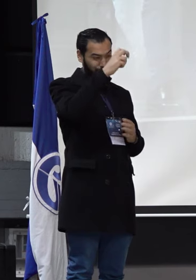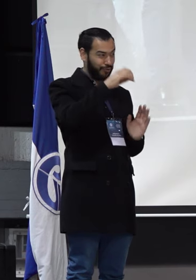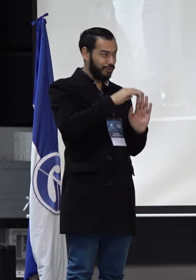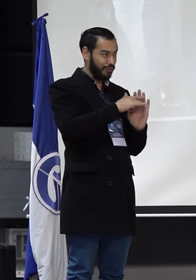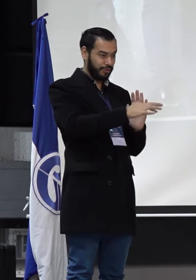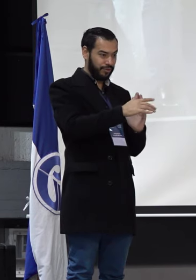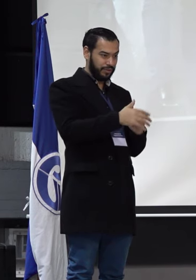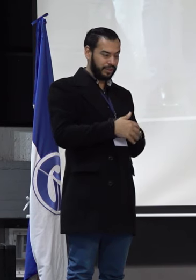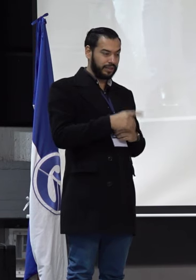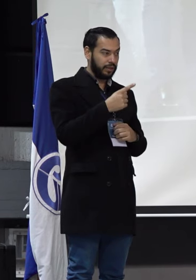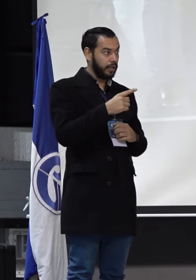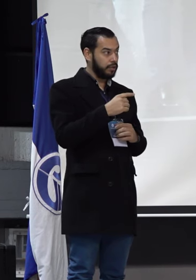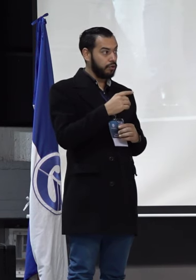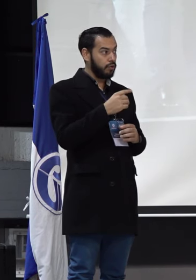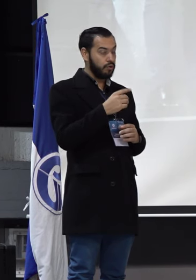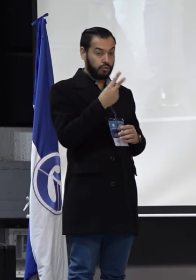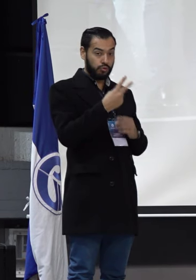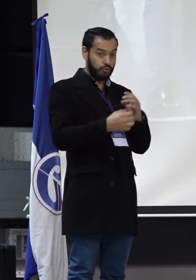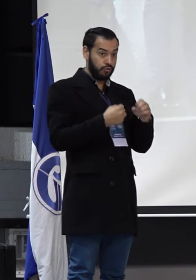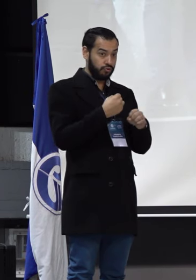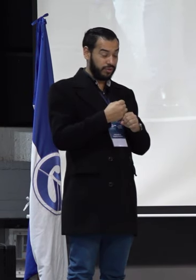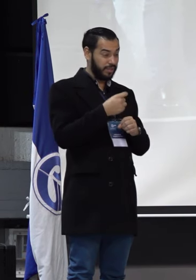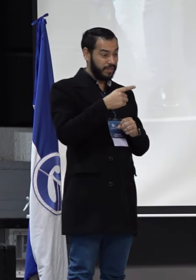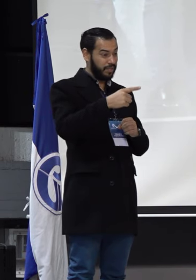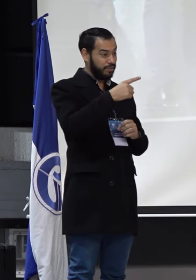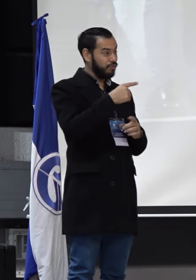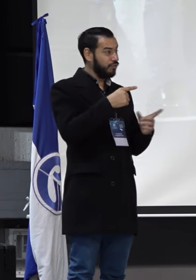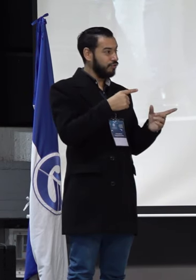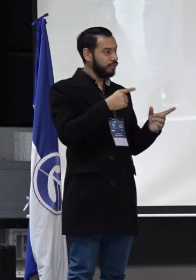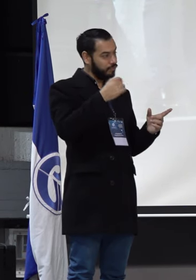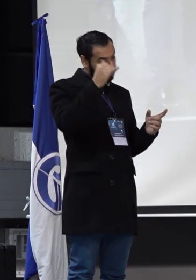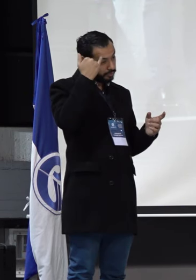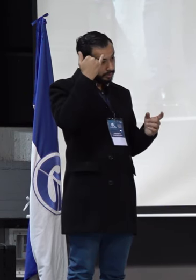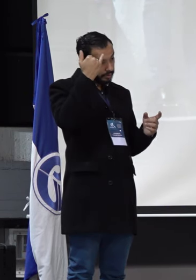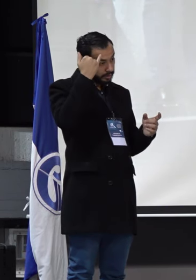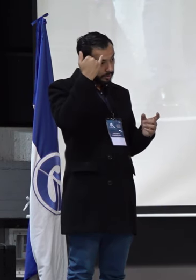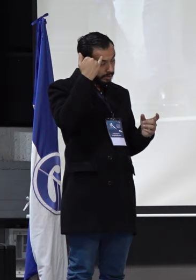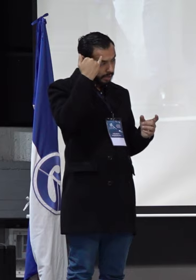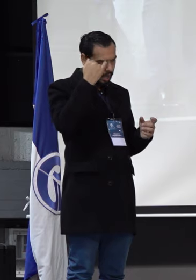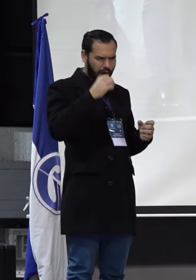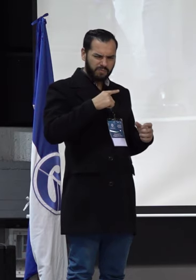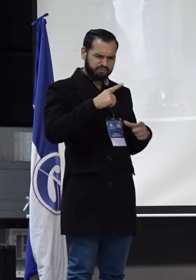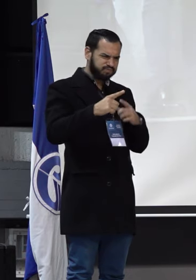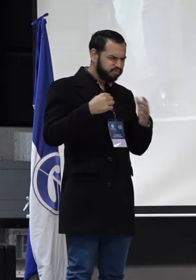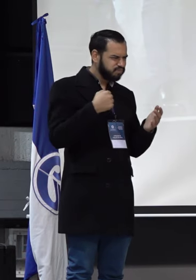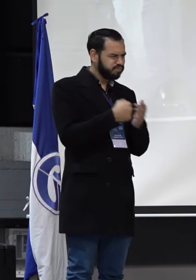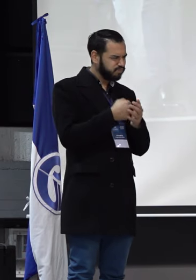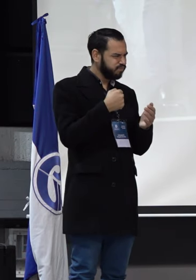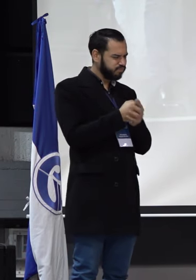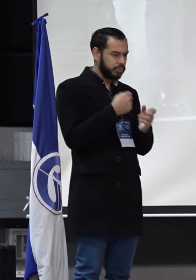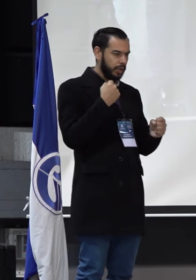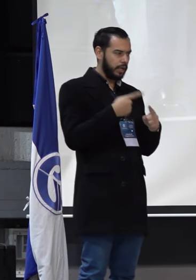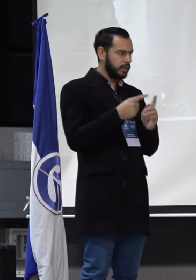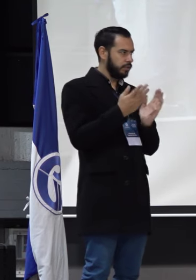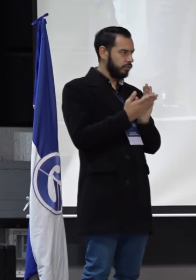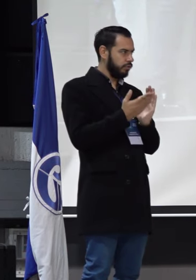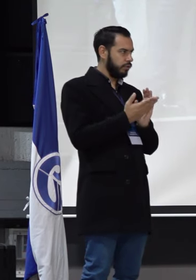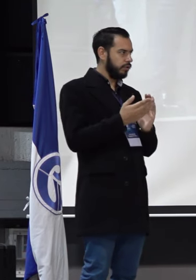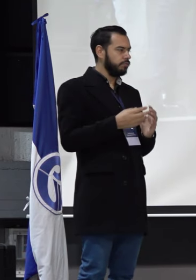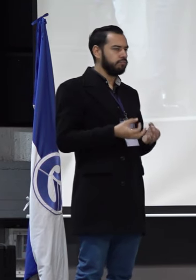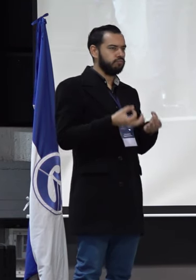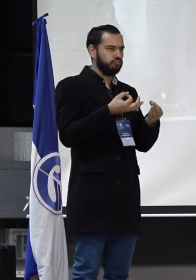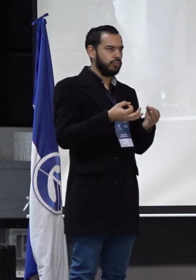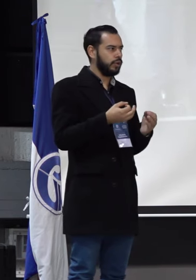Facultad de Educación Física se fue para allá con una idea. Nosotros peleamos, peleamos todos, hasta los egresados, porque hubiese hoy la